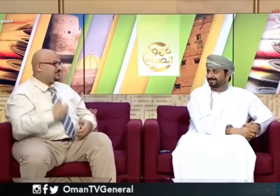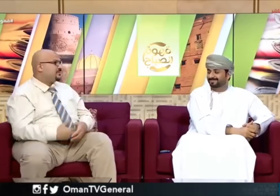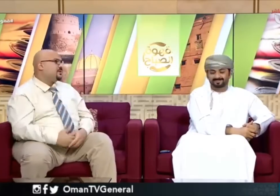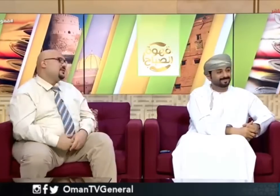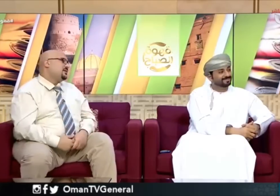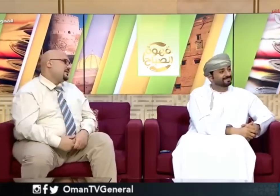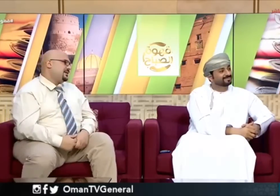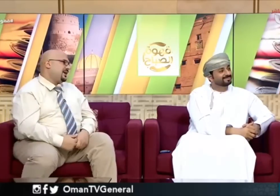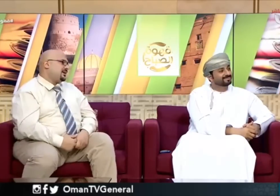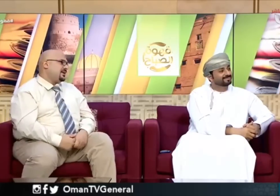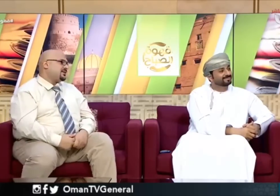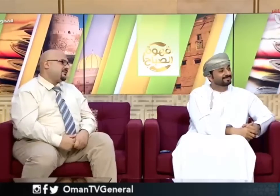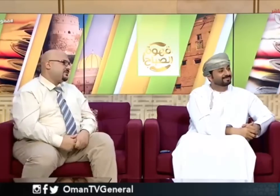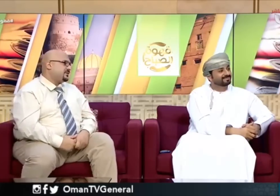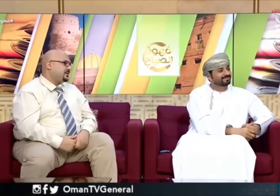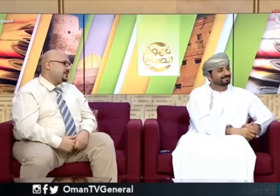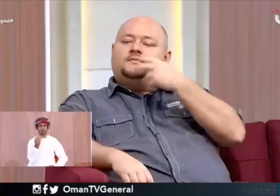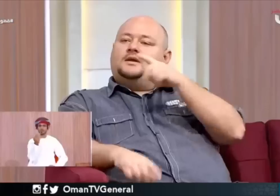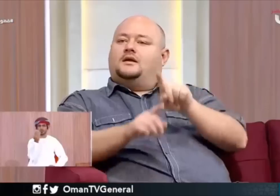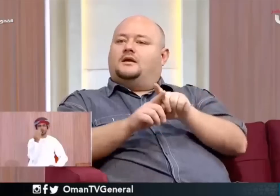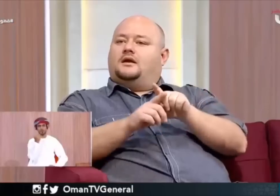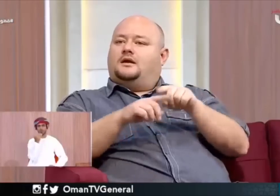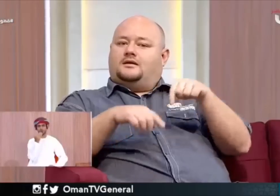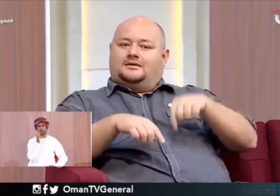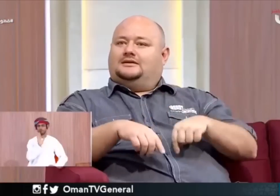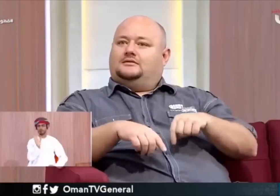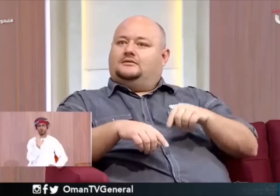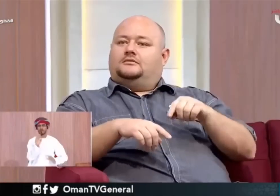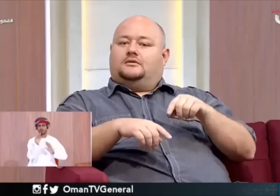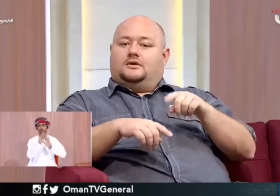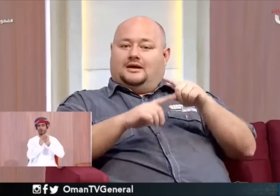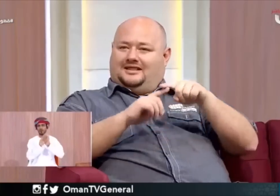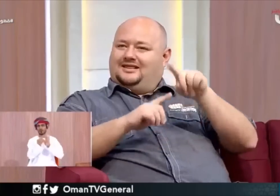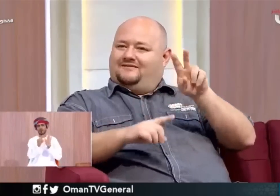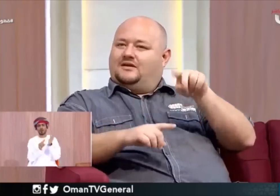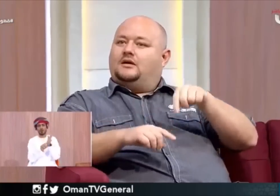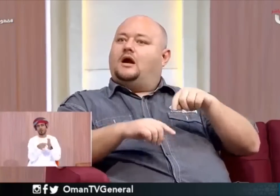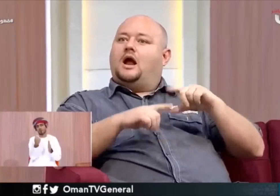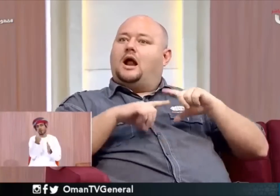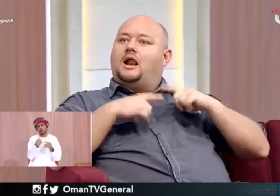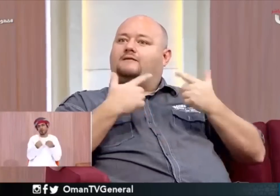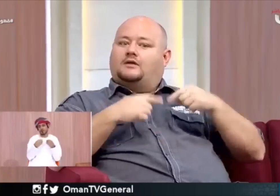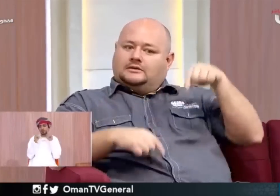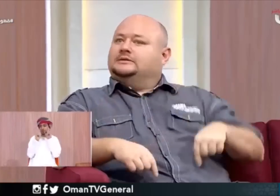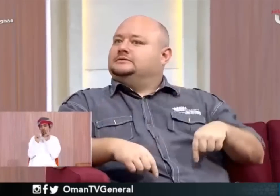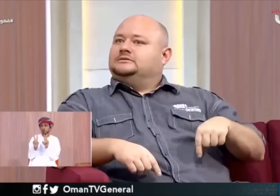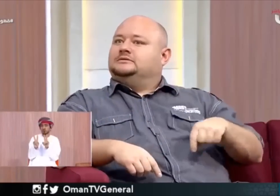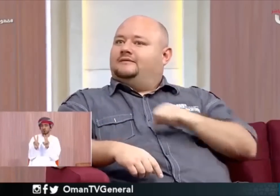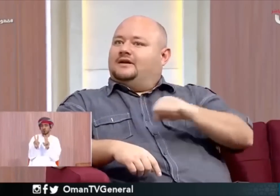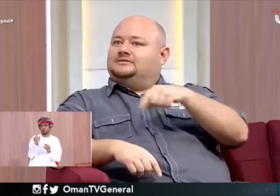لا للأسف دي كانت أول مرة في حياتي أن أنا أشوف شخص